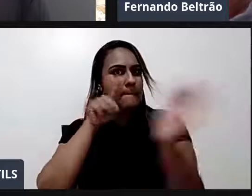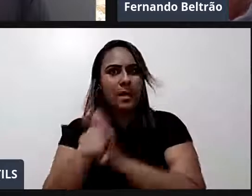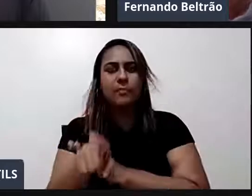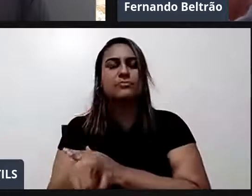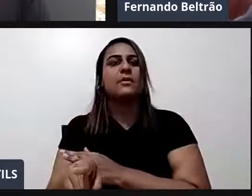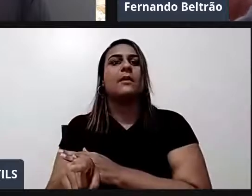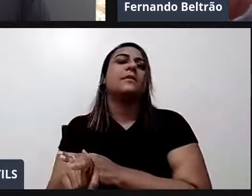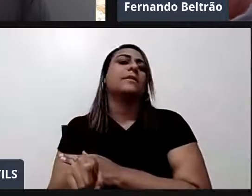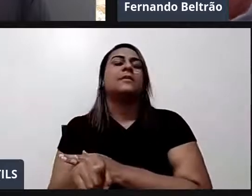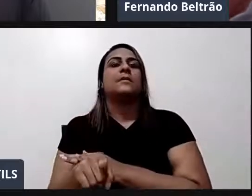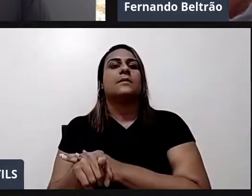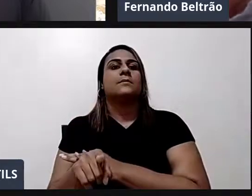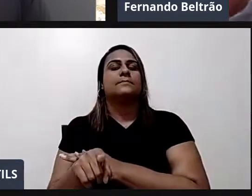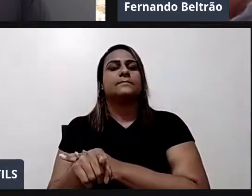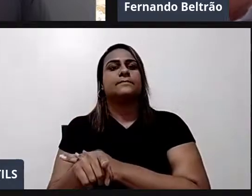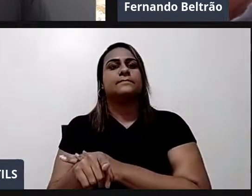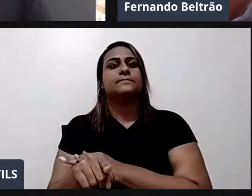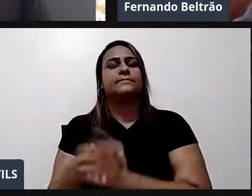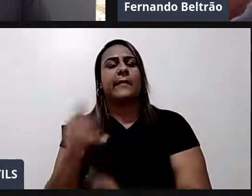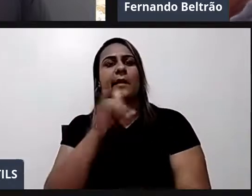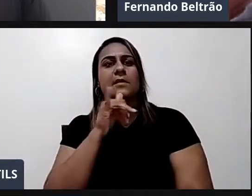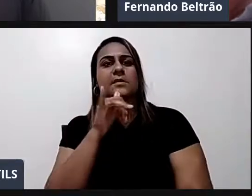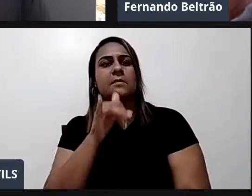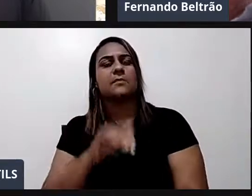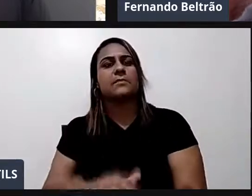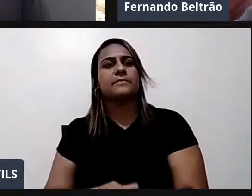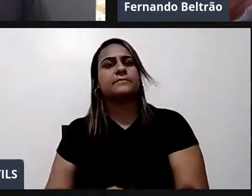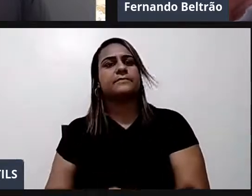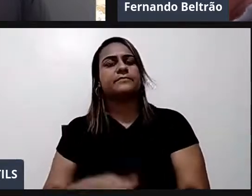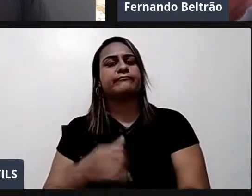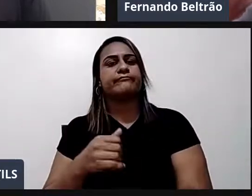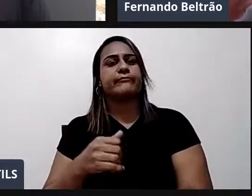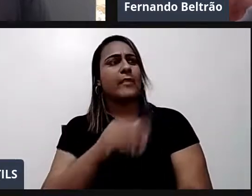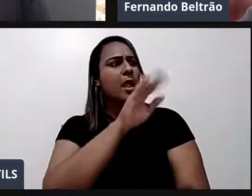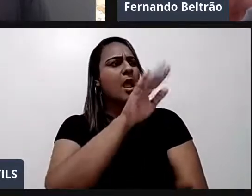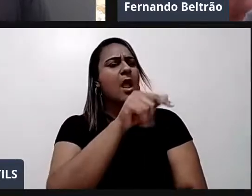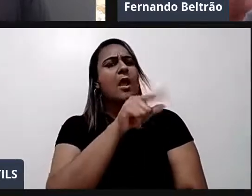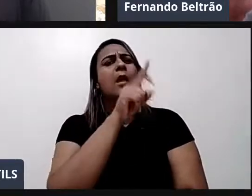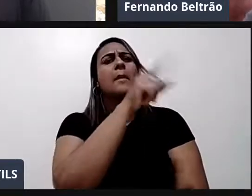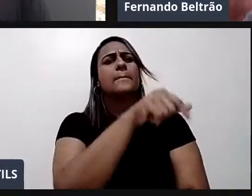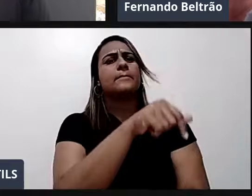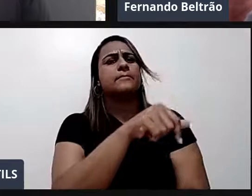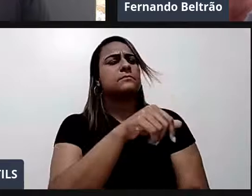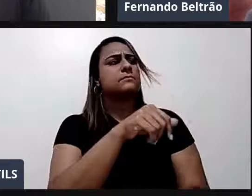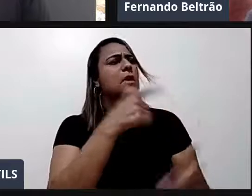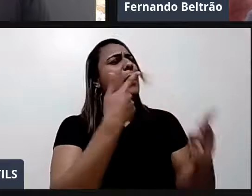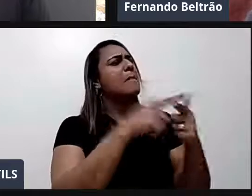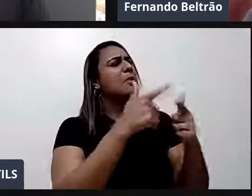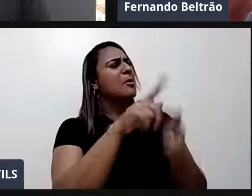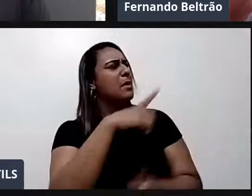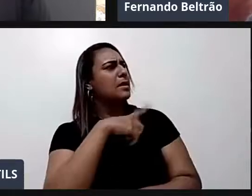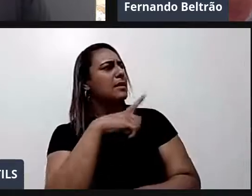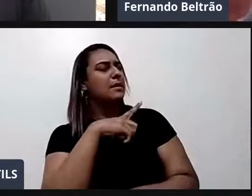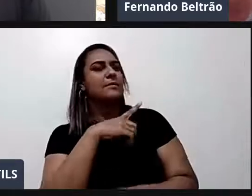os casos que eu digo. Filho meu. Me diga um problema. Ele faz. Os professores são mal remunerados. Ele reconhece isso.